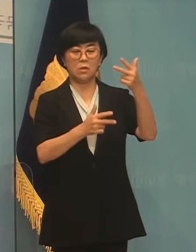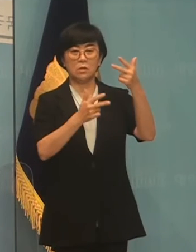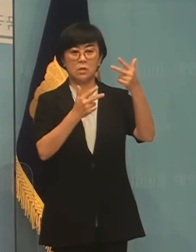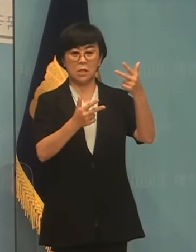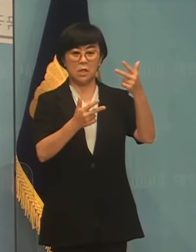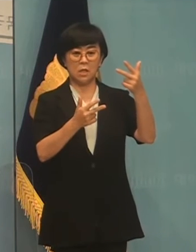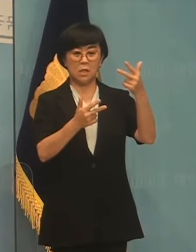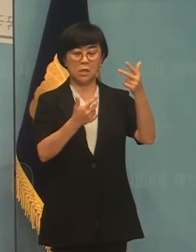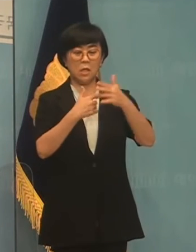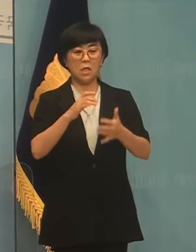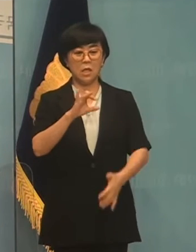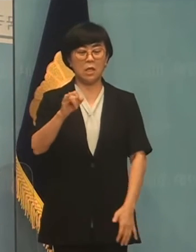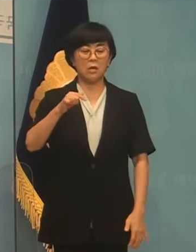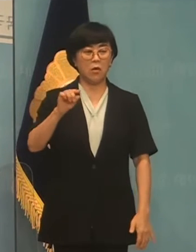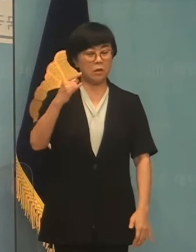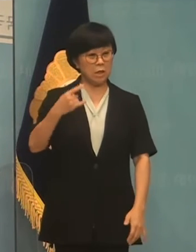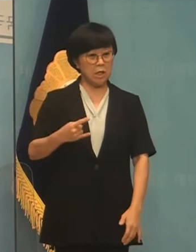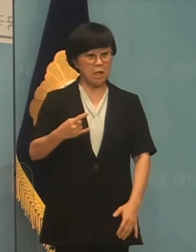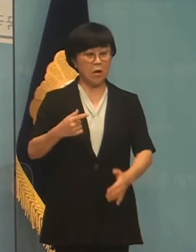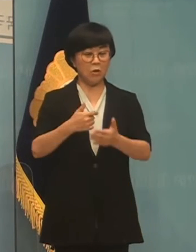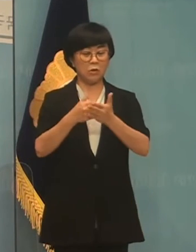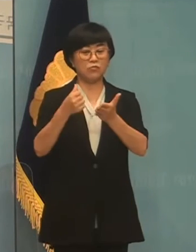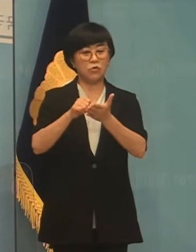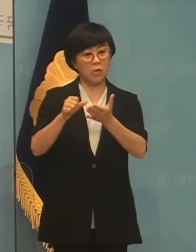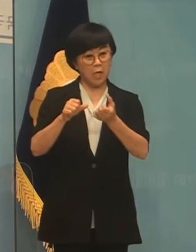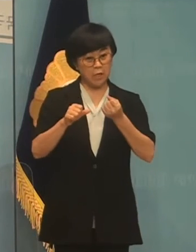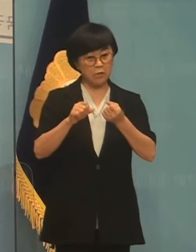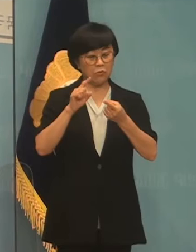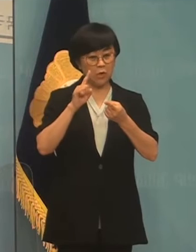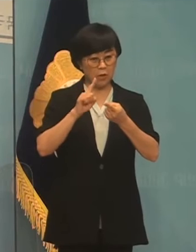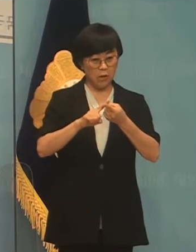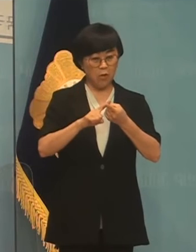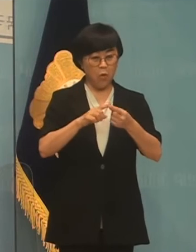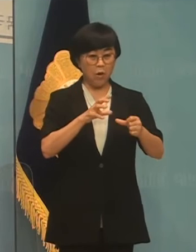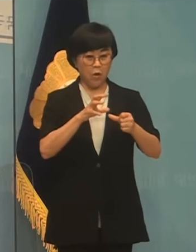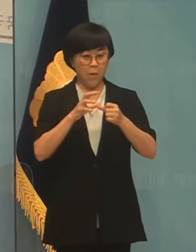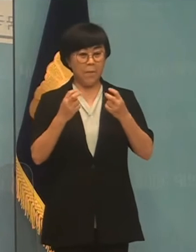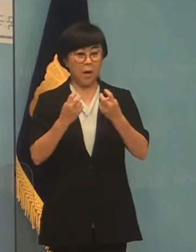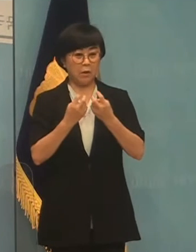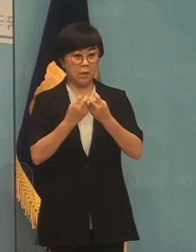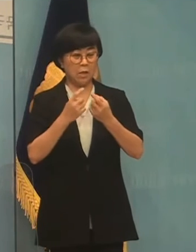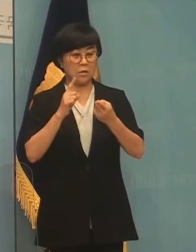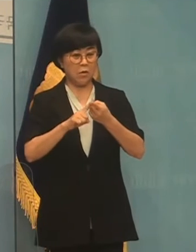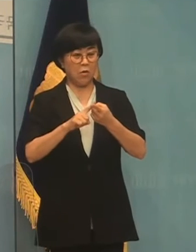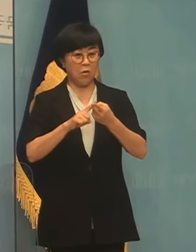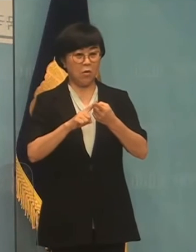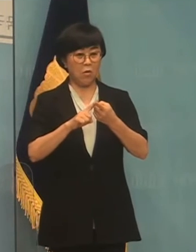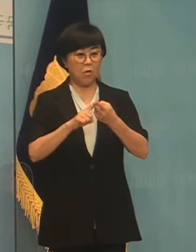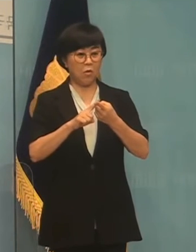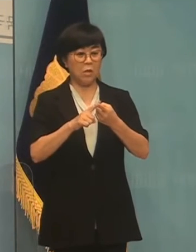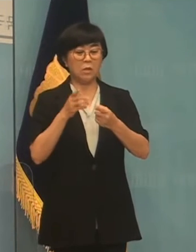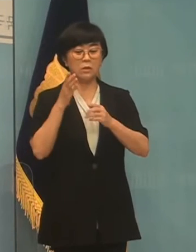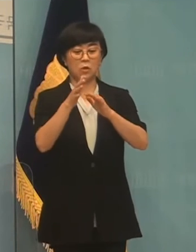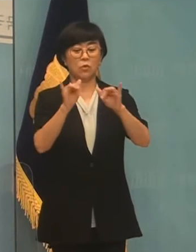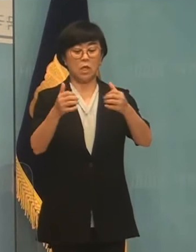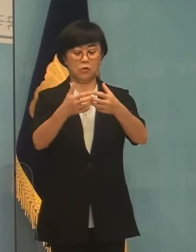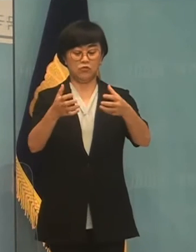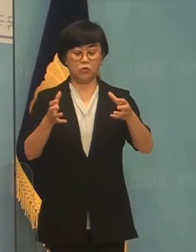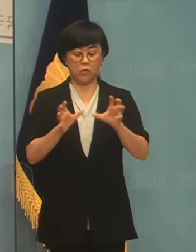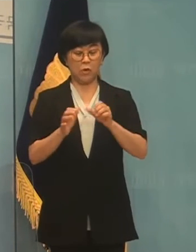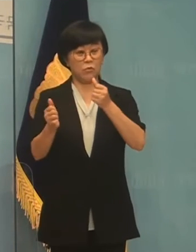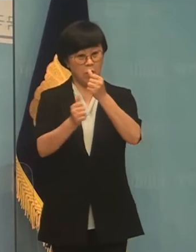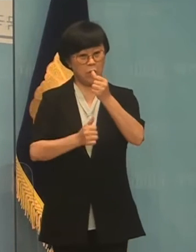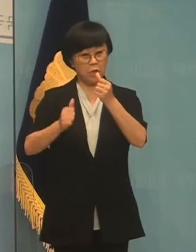이거리 소장 활용 방안과 관련된 보도섭에서 문제부는 전국만으로 구성된